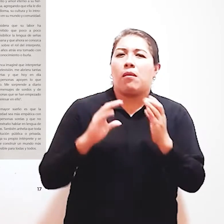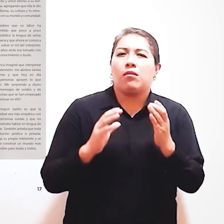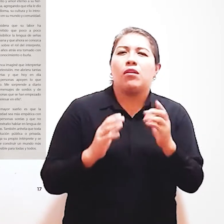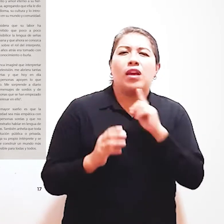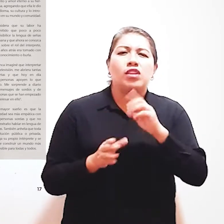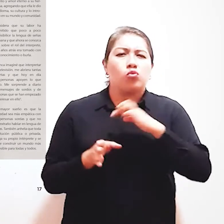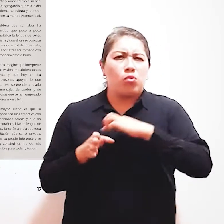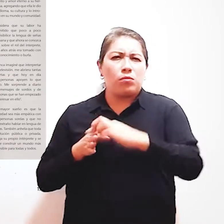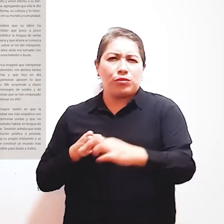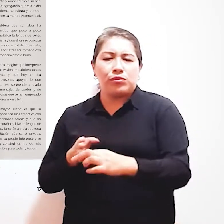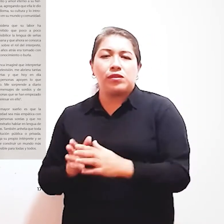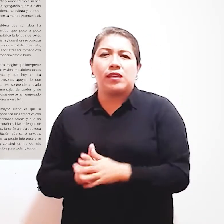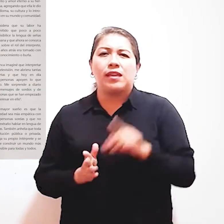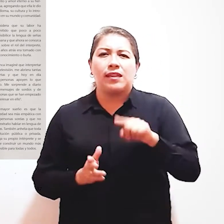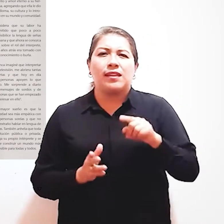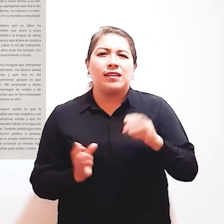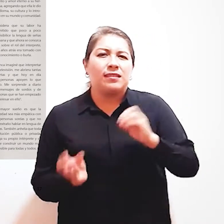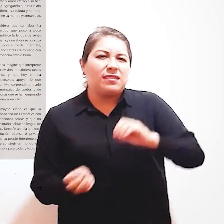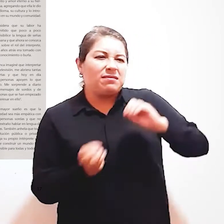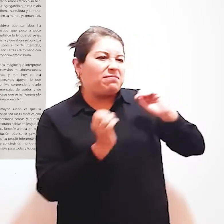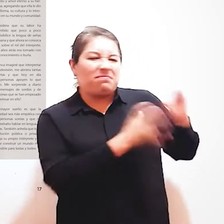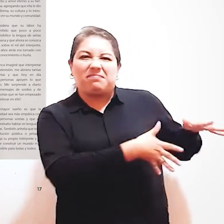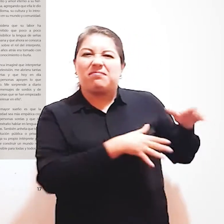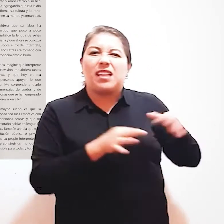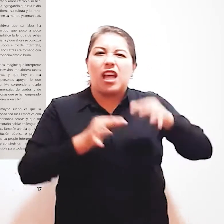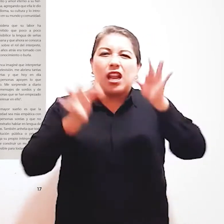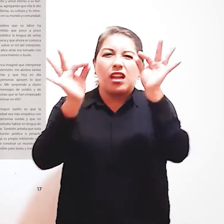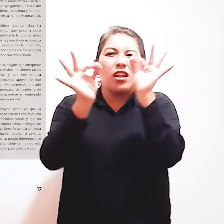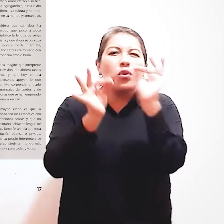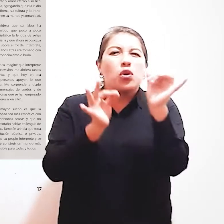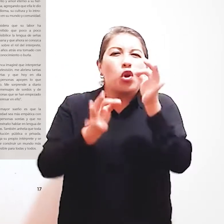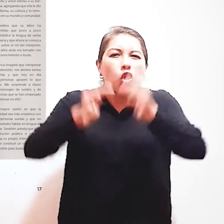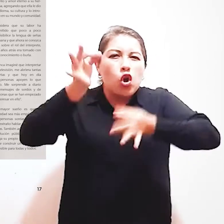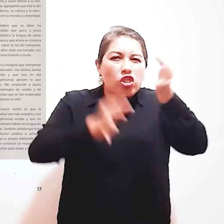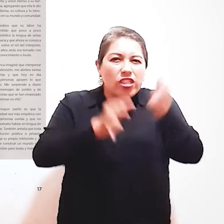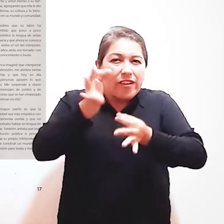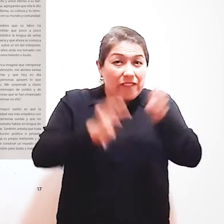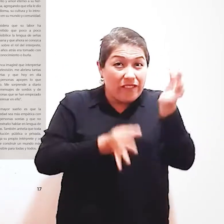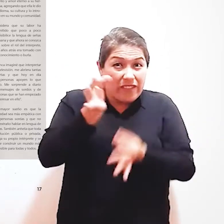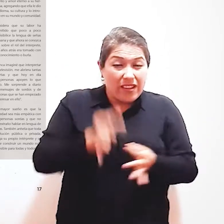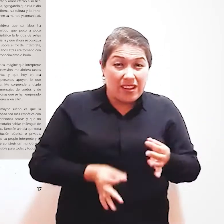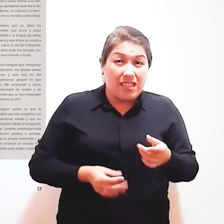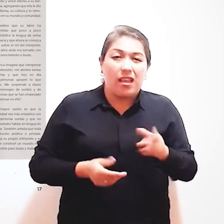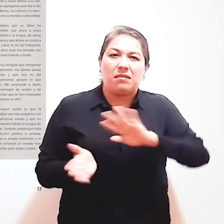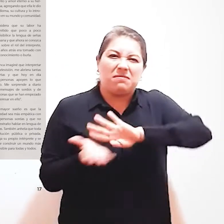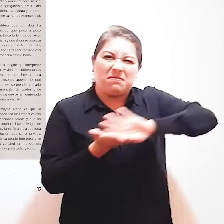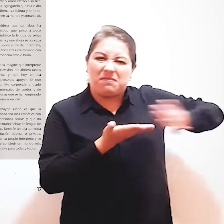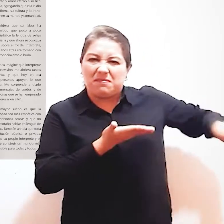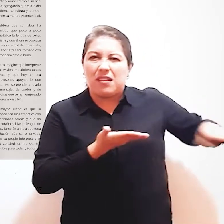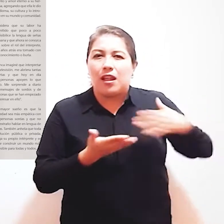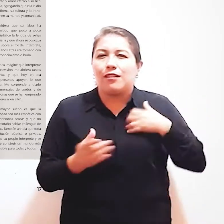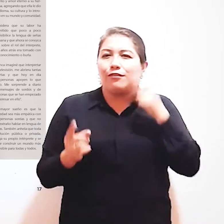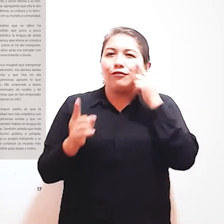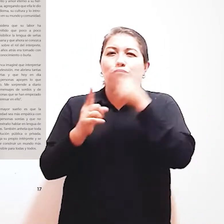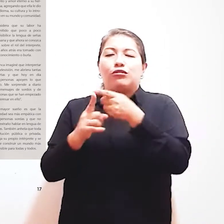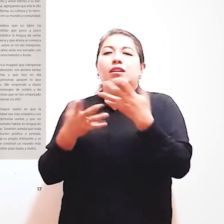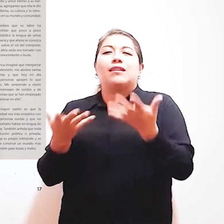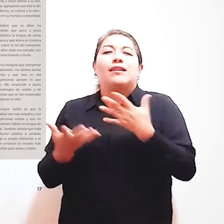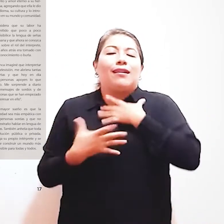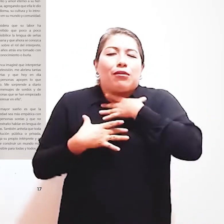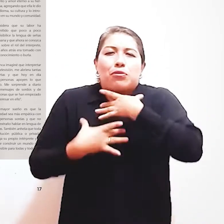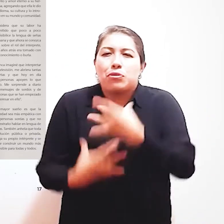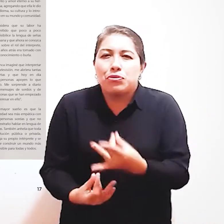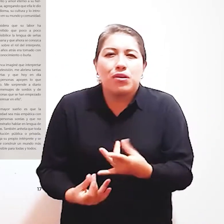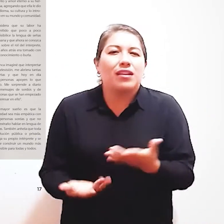profesión Decidió dejar de lado La carrera de contabilidad Y administración que estudiaba en la universidad Para